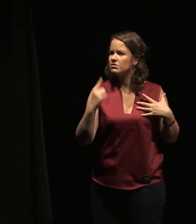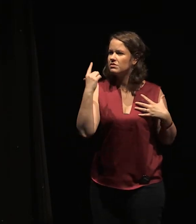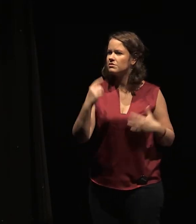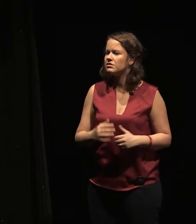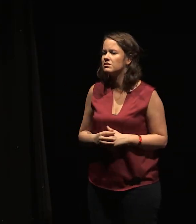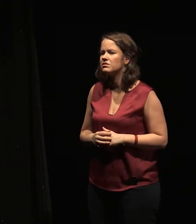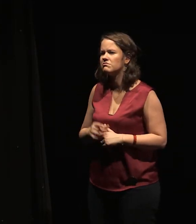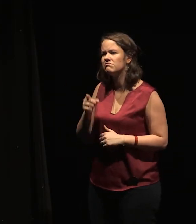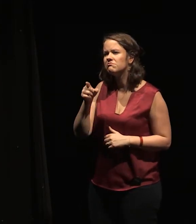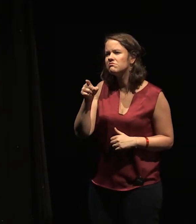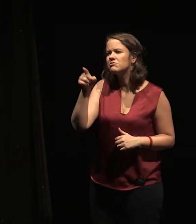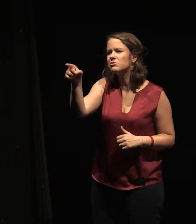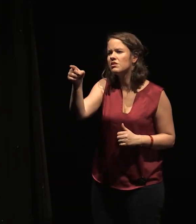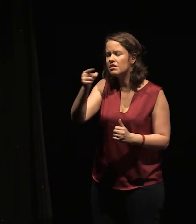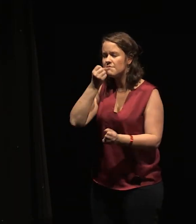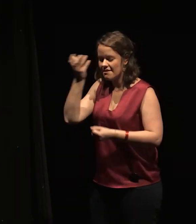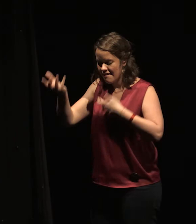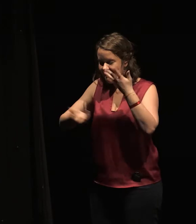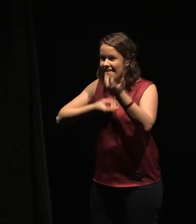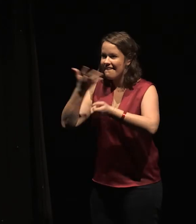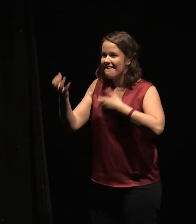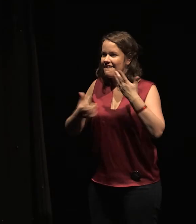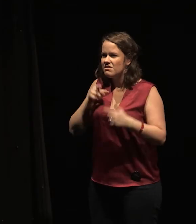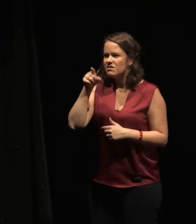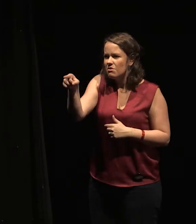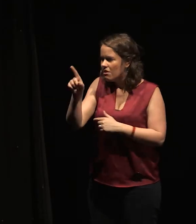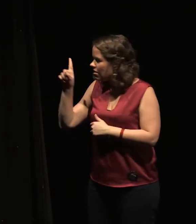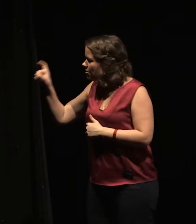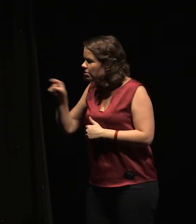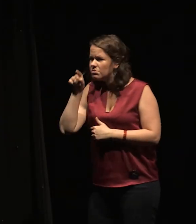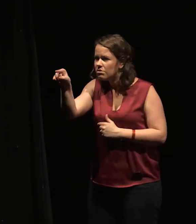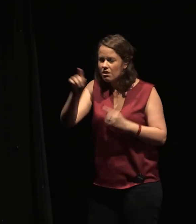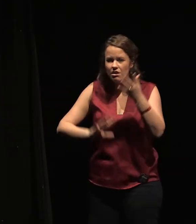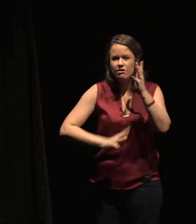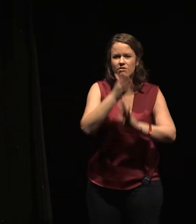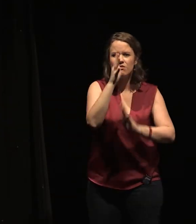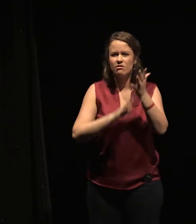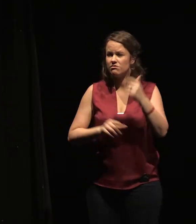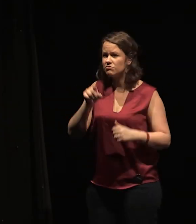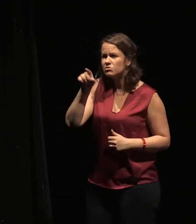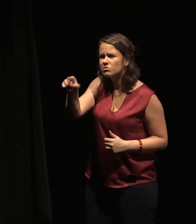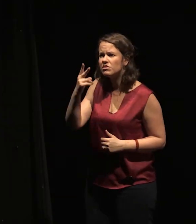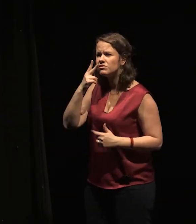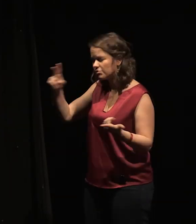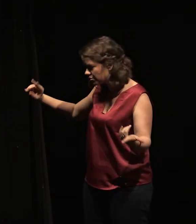Toi, la parole entre mes lèvres. Toi, l'eau et le feu. Je t'ai vu auprès de la porte de la caverne, auprès de la grotte,